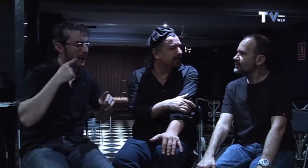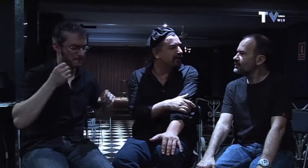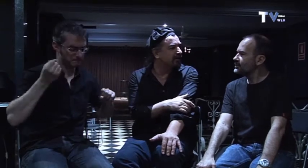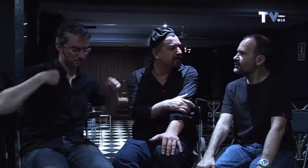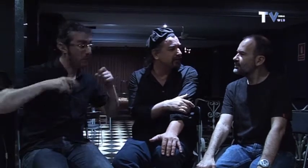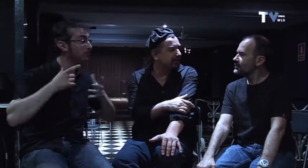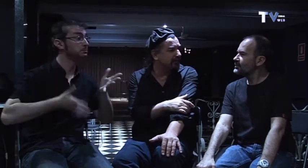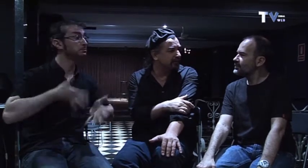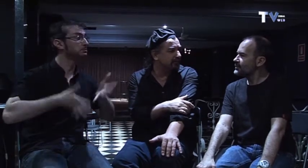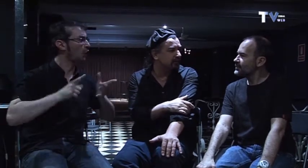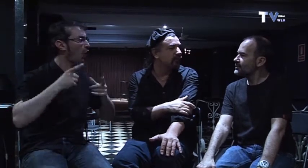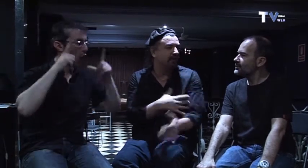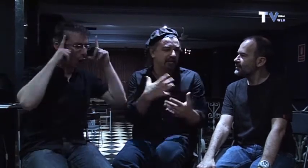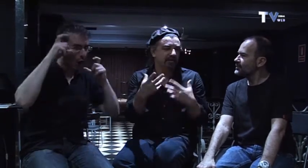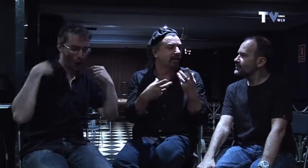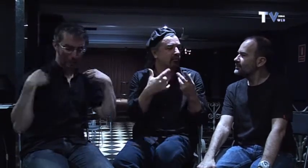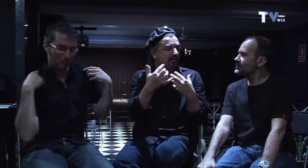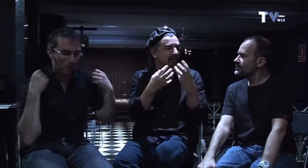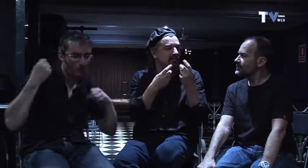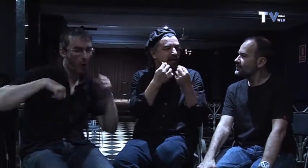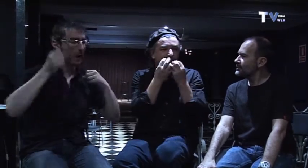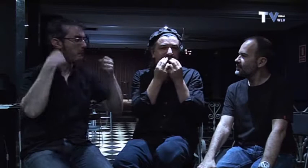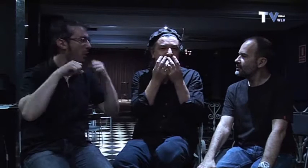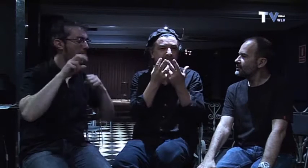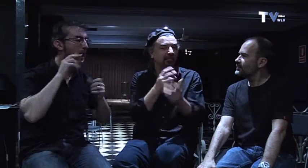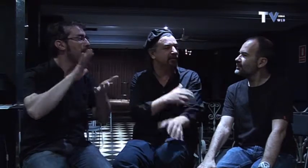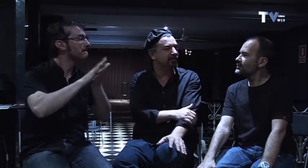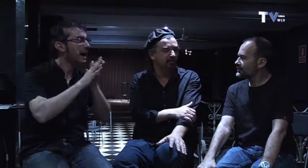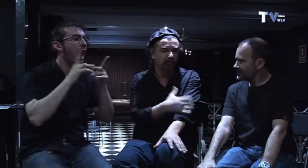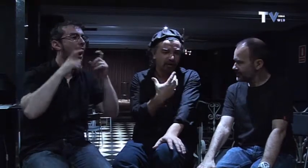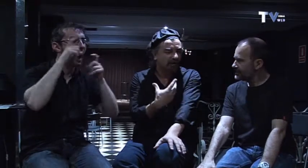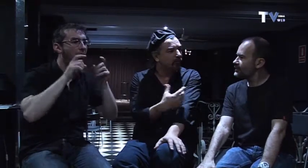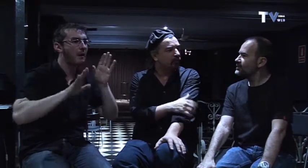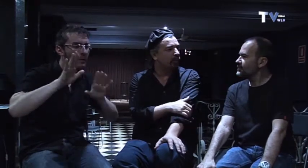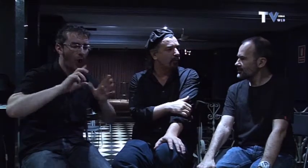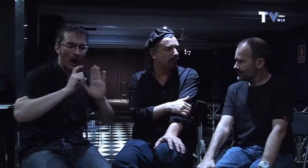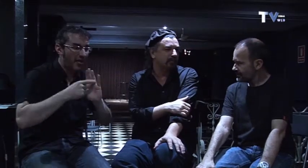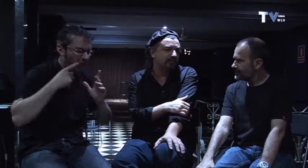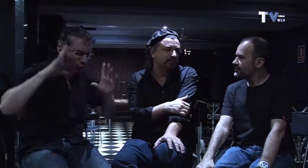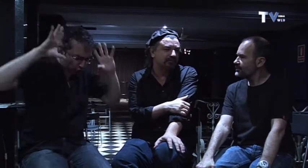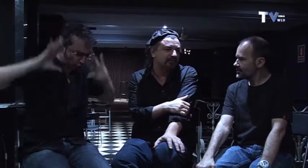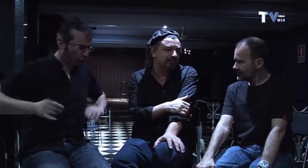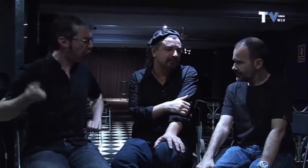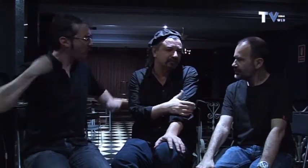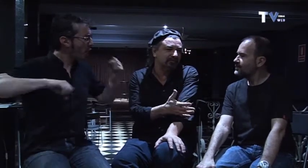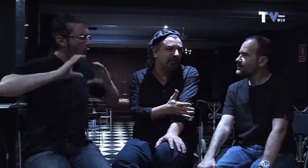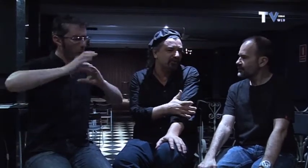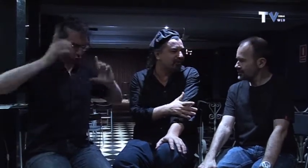se necesita no solamente digamos las manos y la mímica sino todo el cuerpo yo